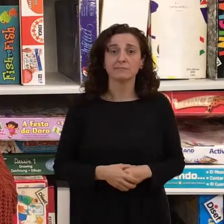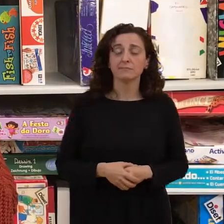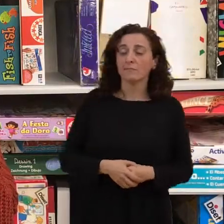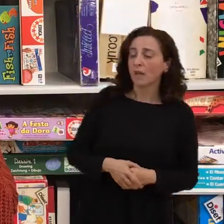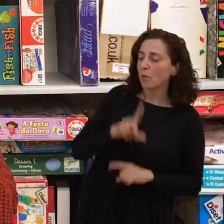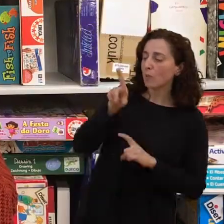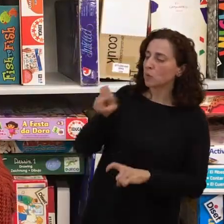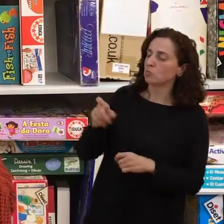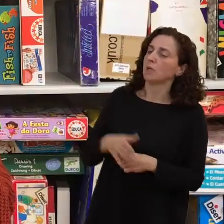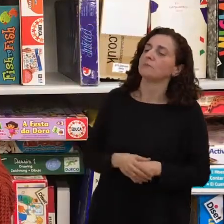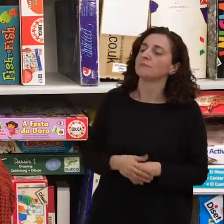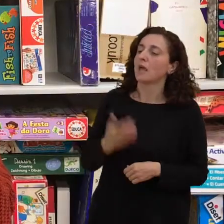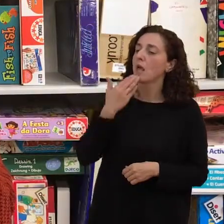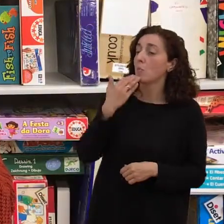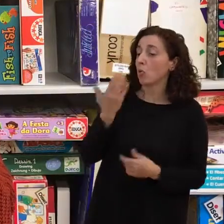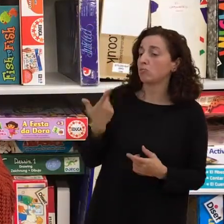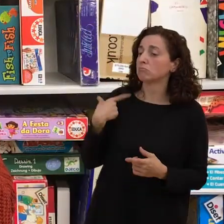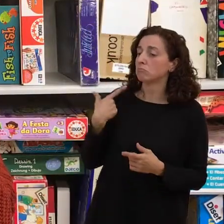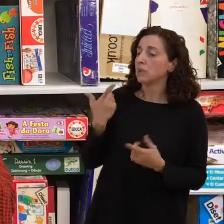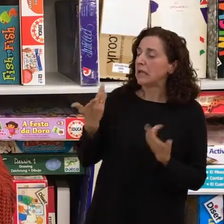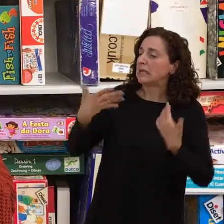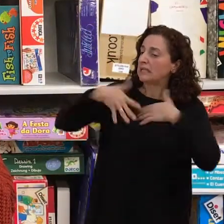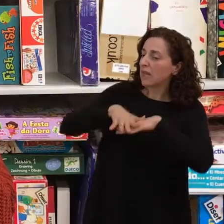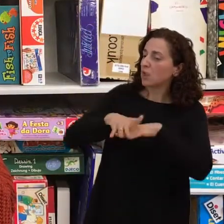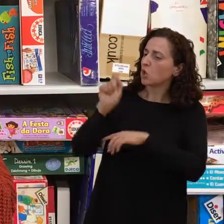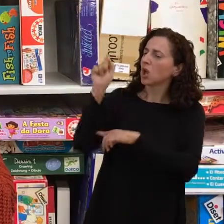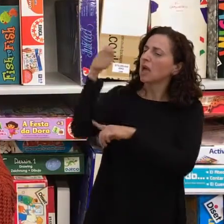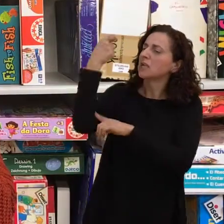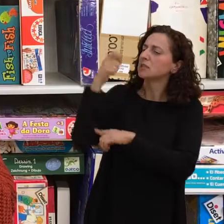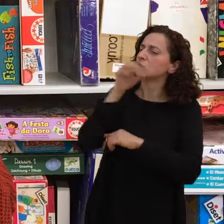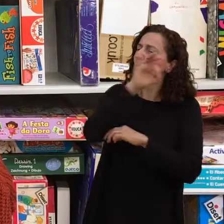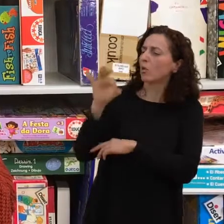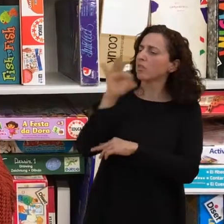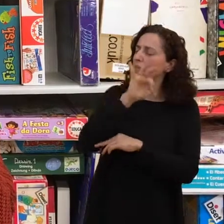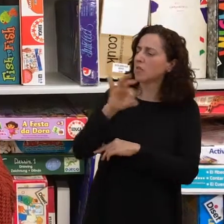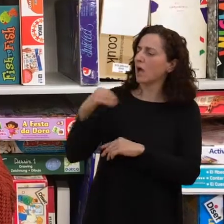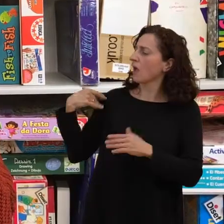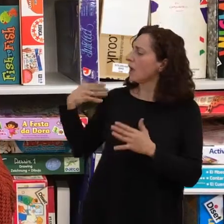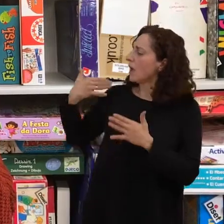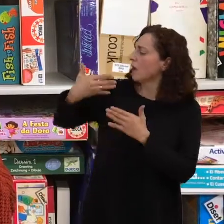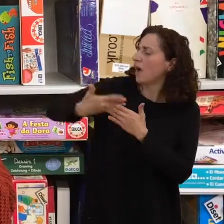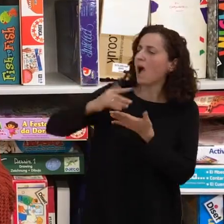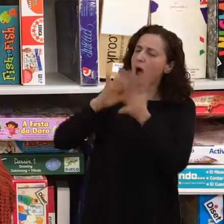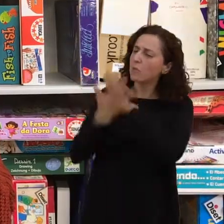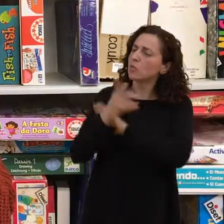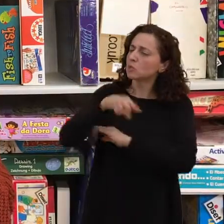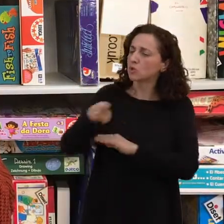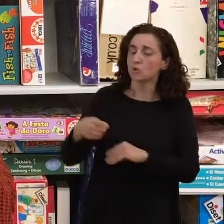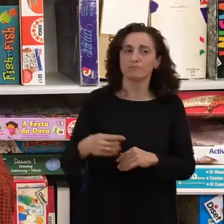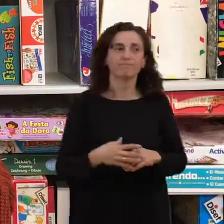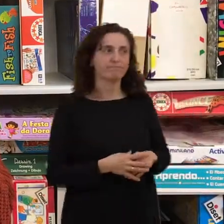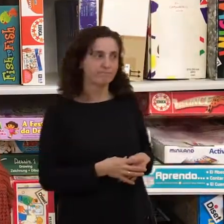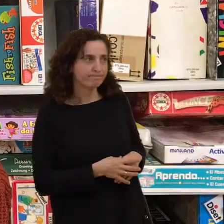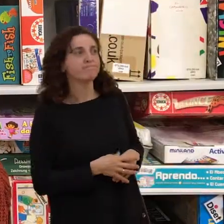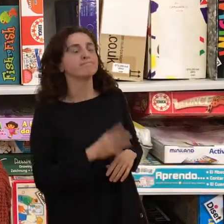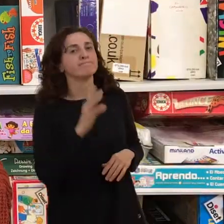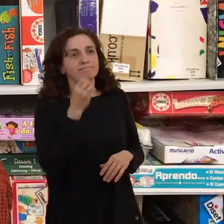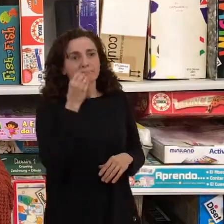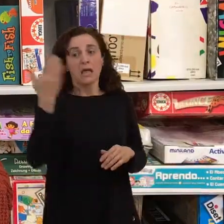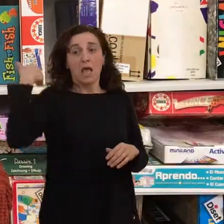Y en cuanto a la tasa de éxito de esa integración, ¿cómo ha cambiado a largo de los últimos años? Pues hubo una época en la